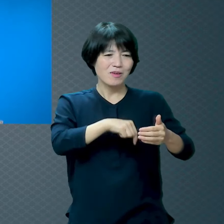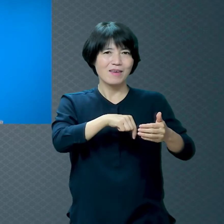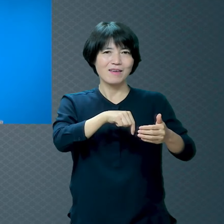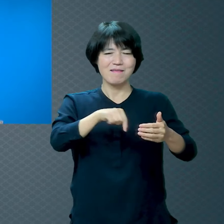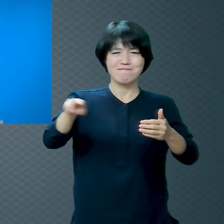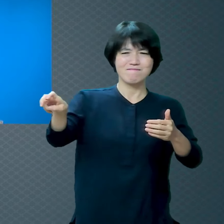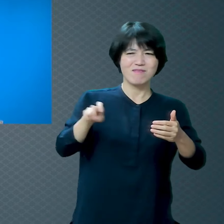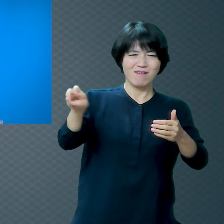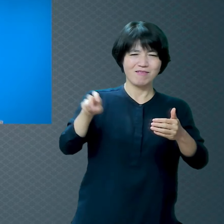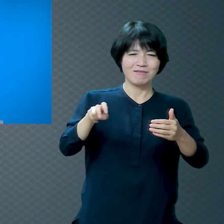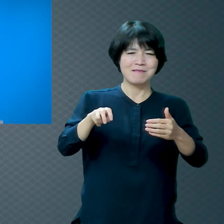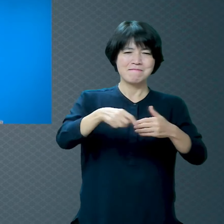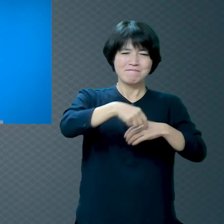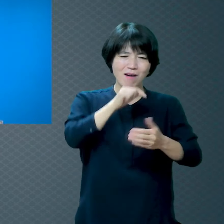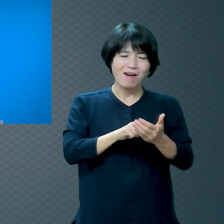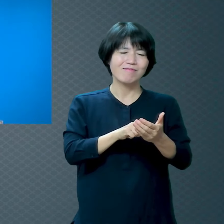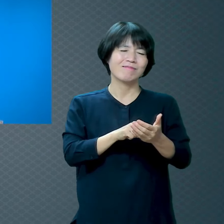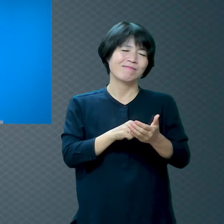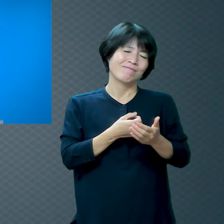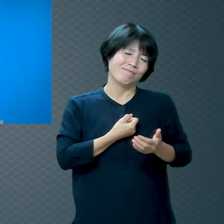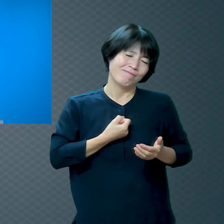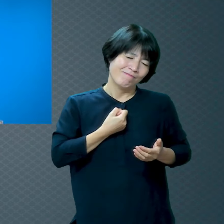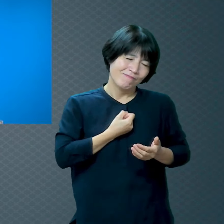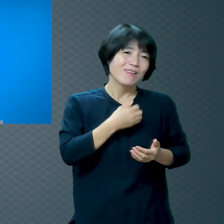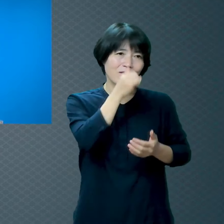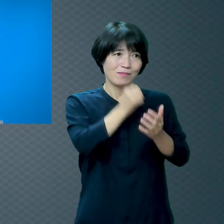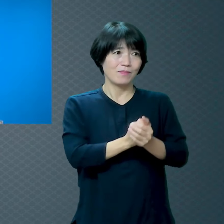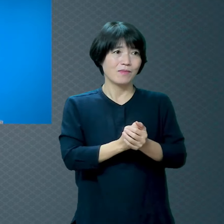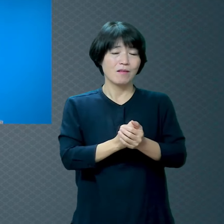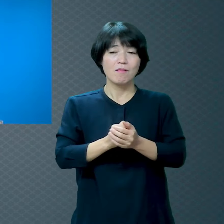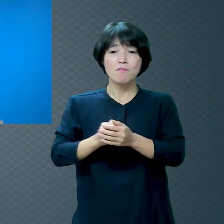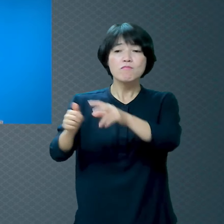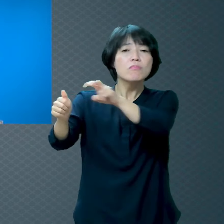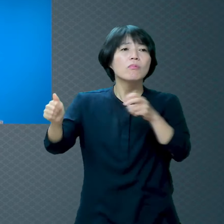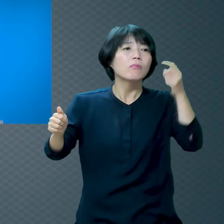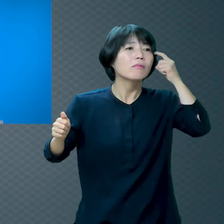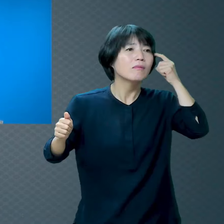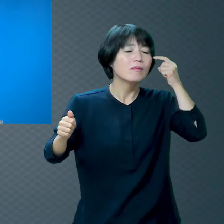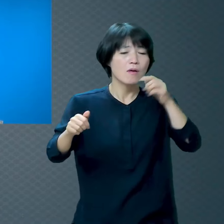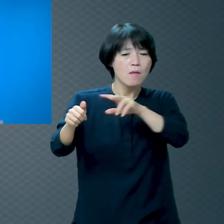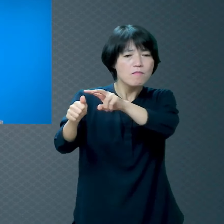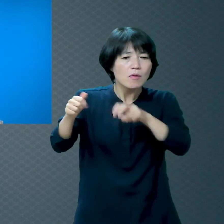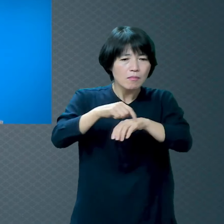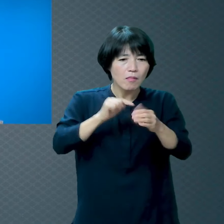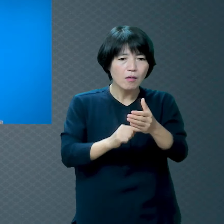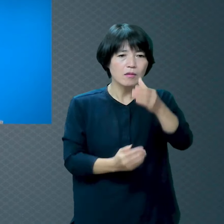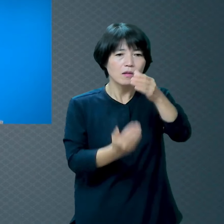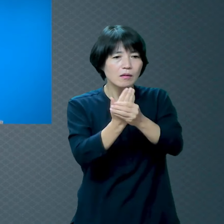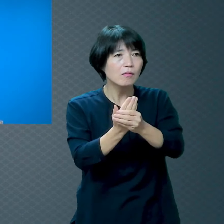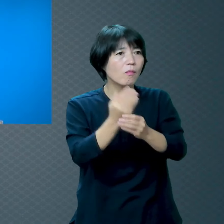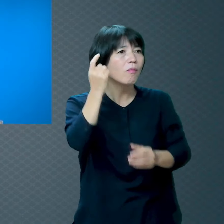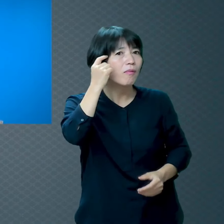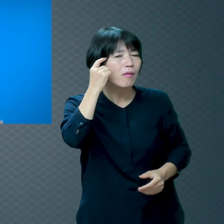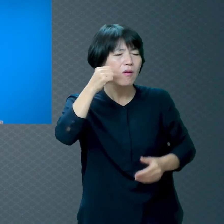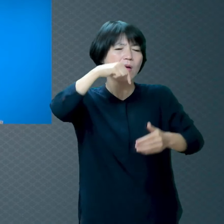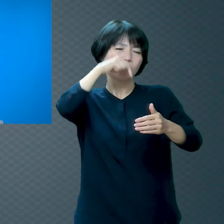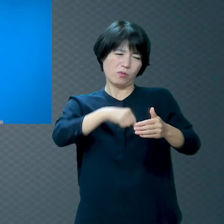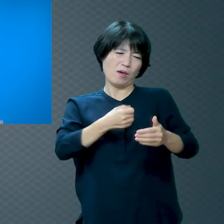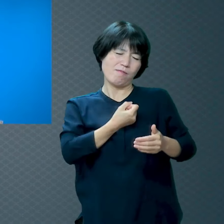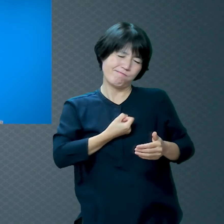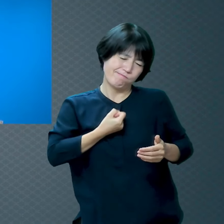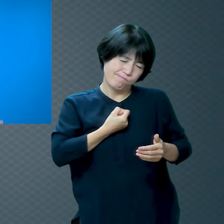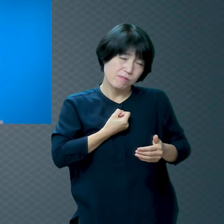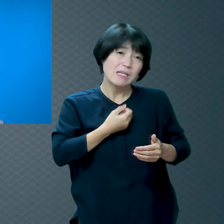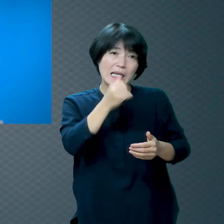나와요 왜 미움이 나와요? 속이 있어요 그런데 어떤